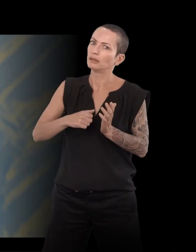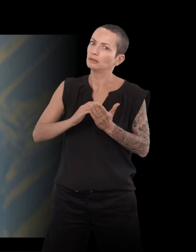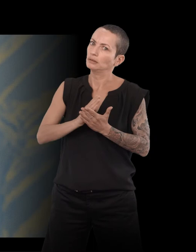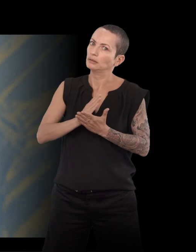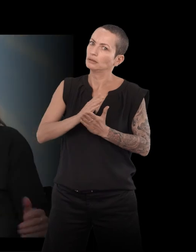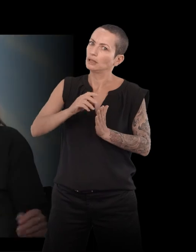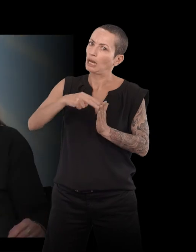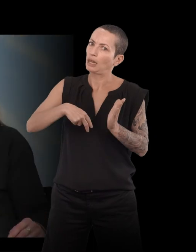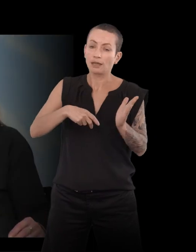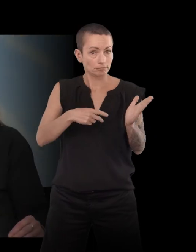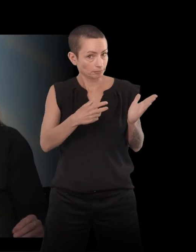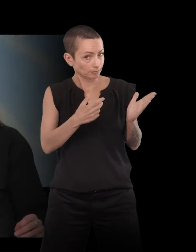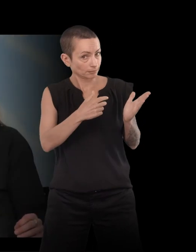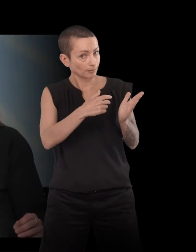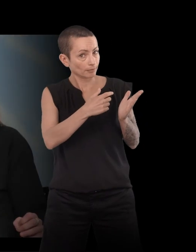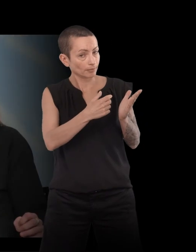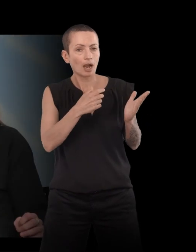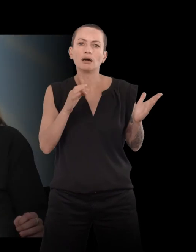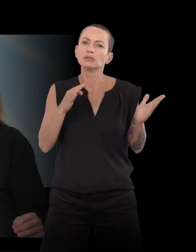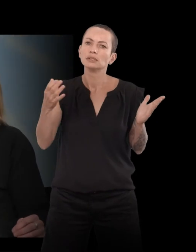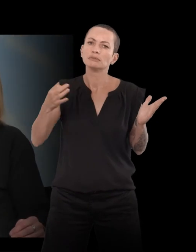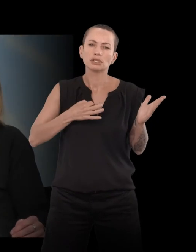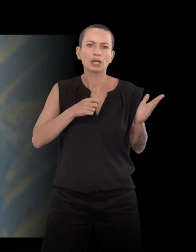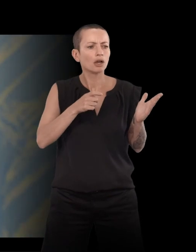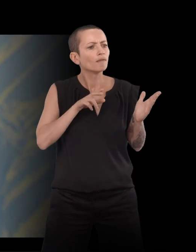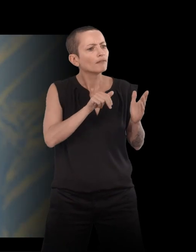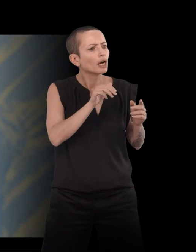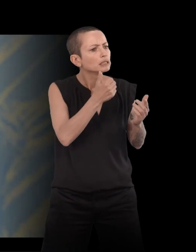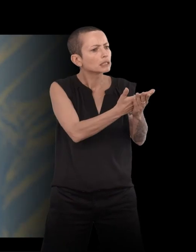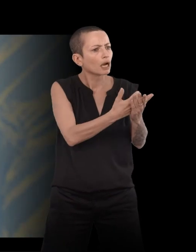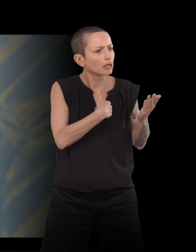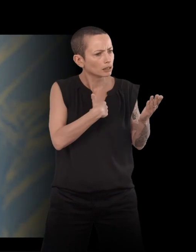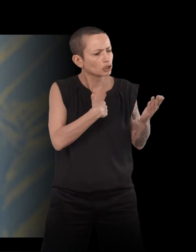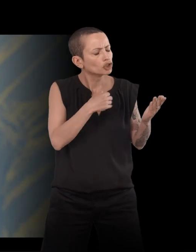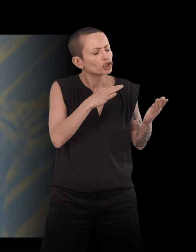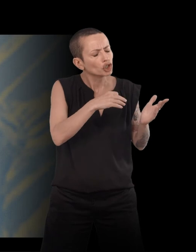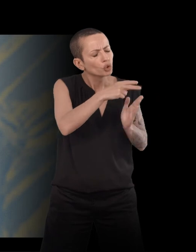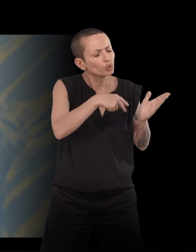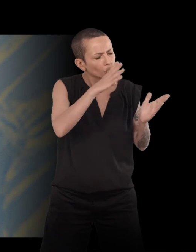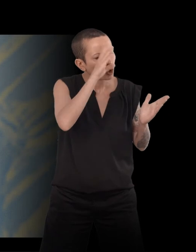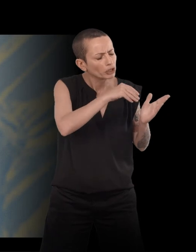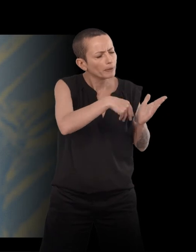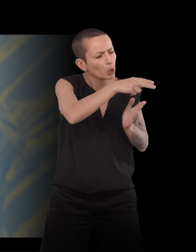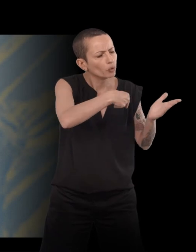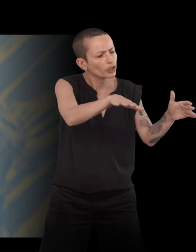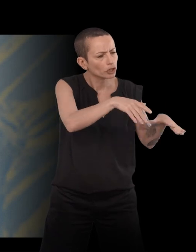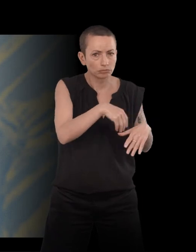C'est lisiez aussi les œuvres ? Alors, il me disait, on va faire ça. Je dis, je ne l'ai pas lu ici. Tu l'as lu ? Tu ne s souviens pas, mais tu l'as lu. C'était une manière de dire, tu vas le lire.